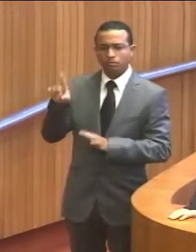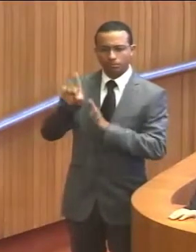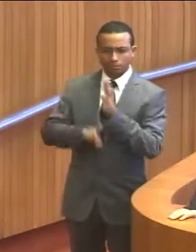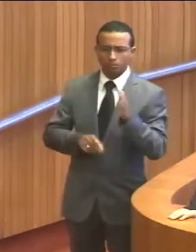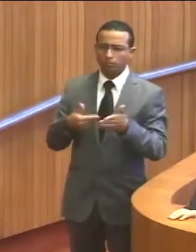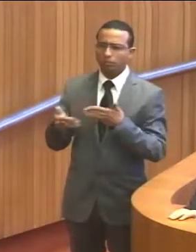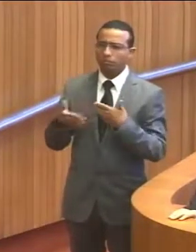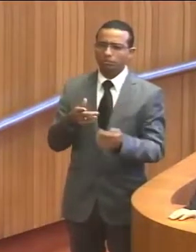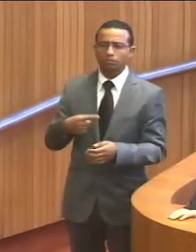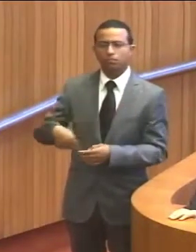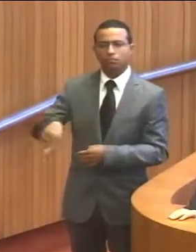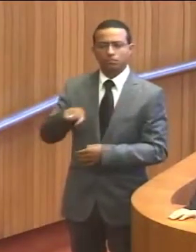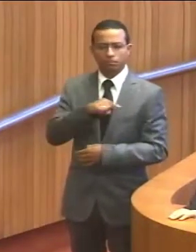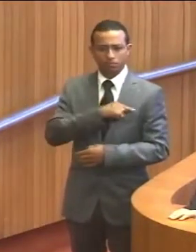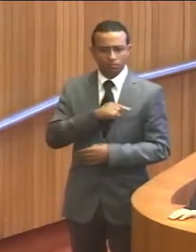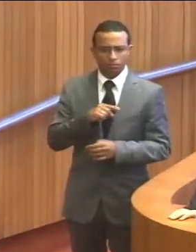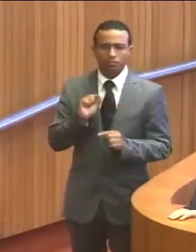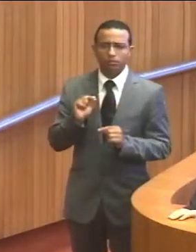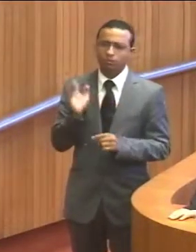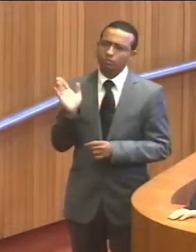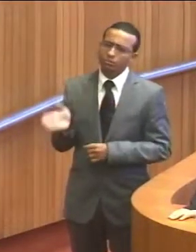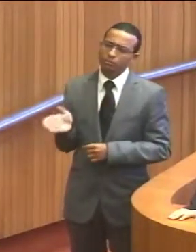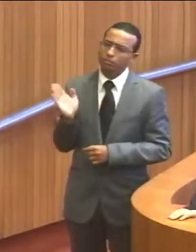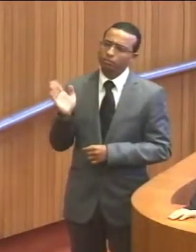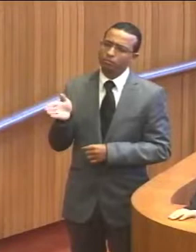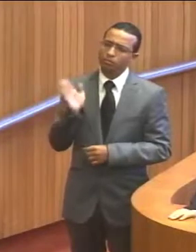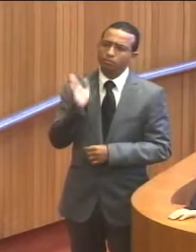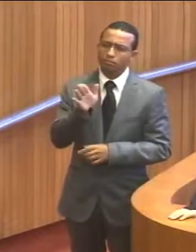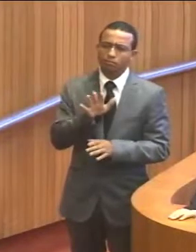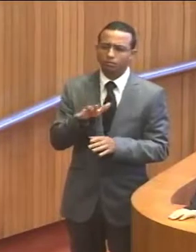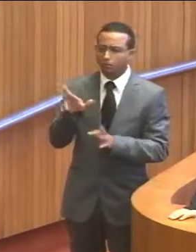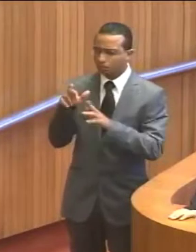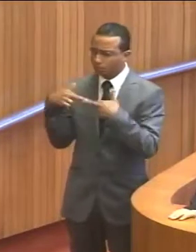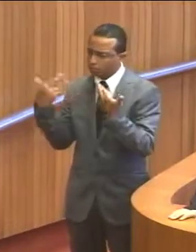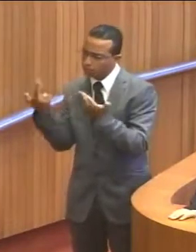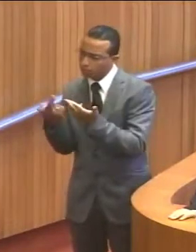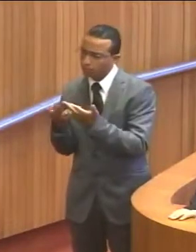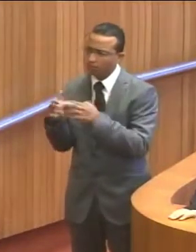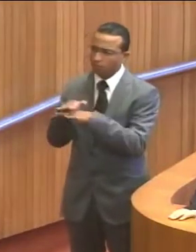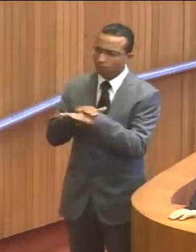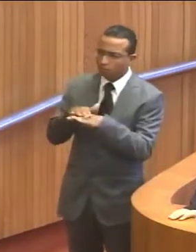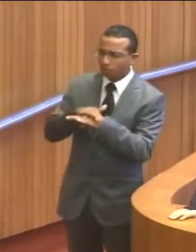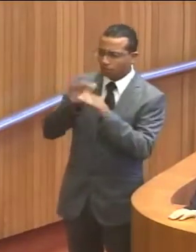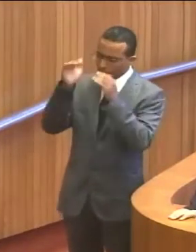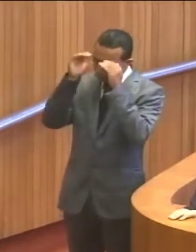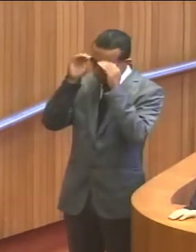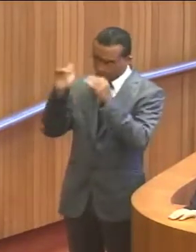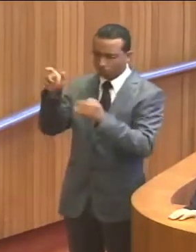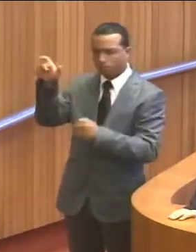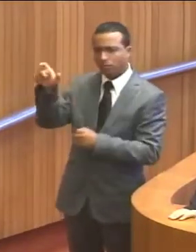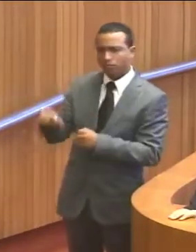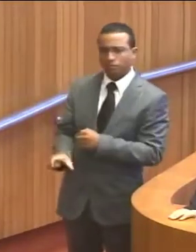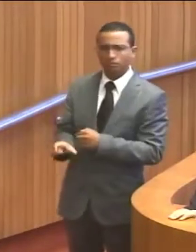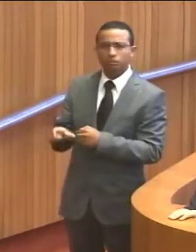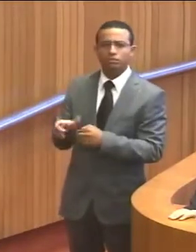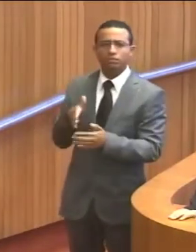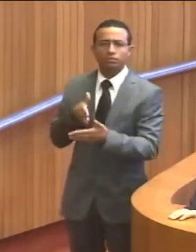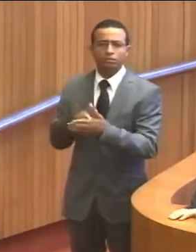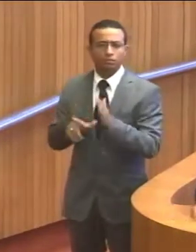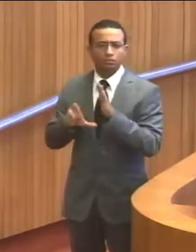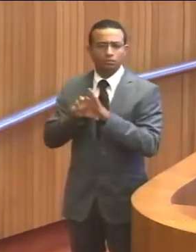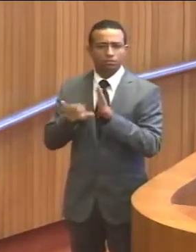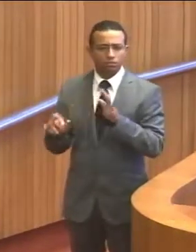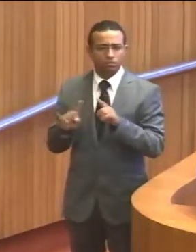direito de qualquer um de nós. Andar no Estado, reunir com as pessoas, respeitando os limites da